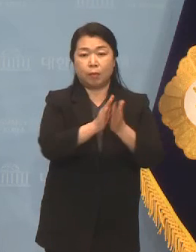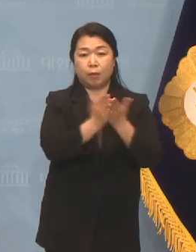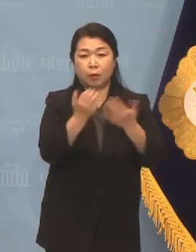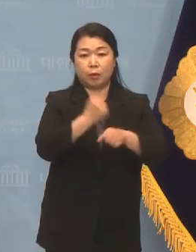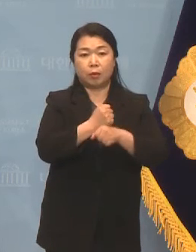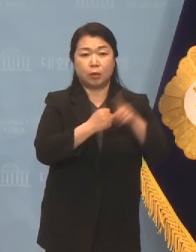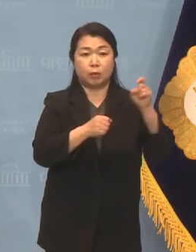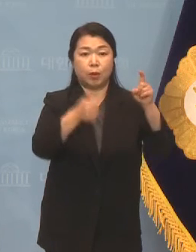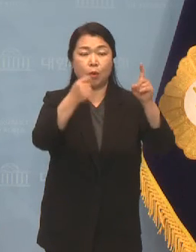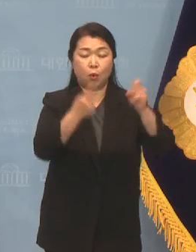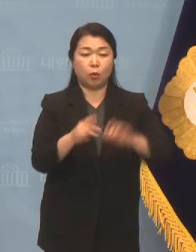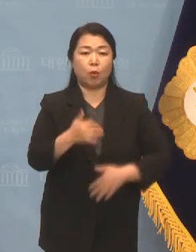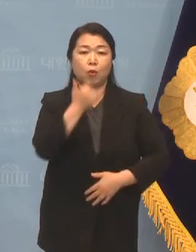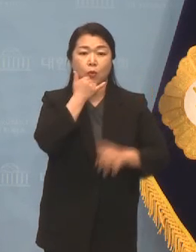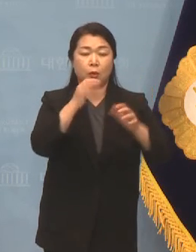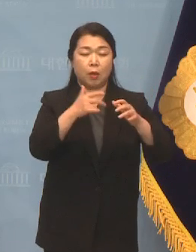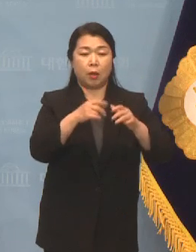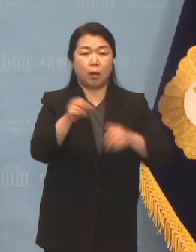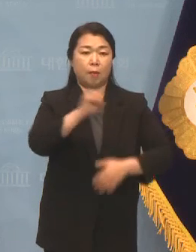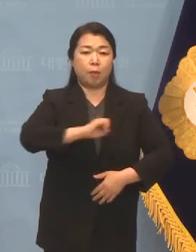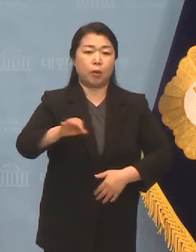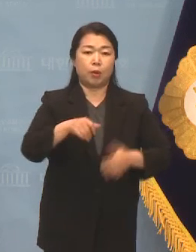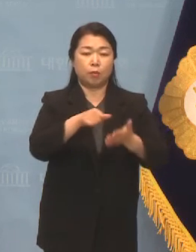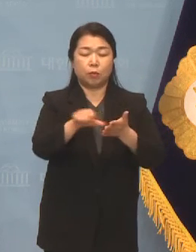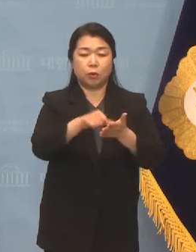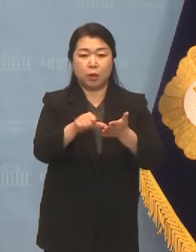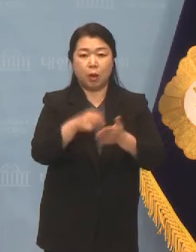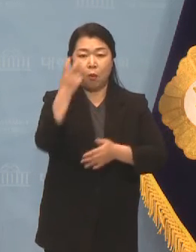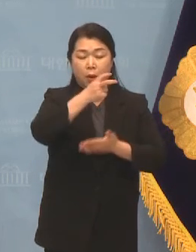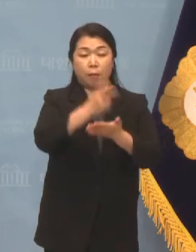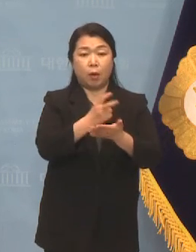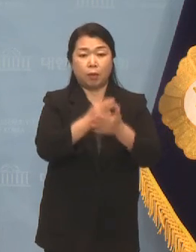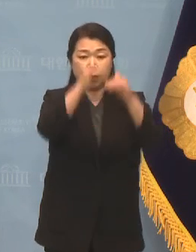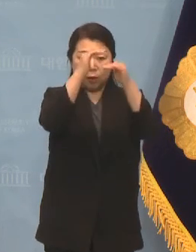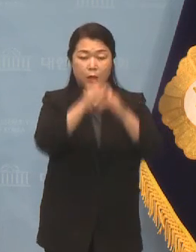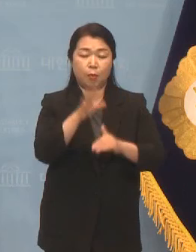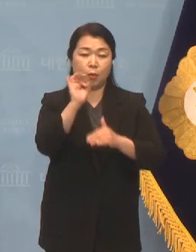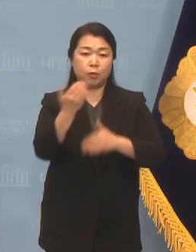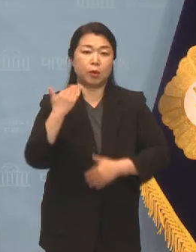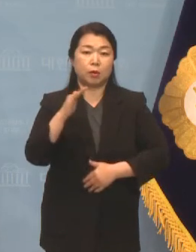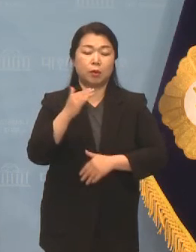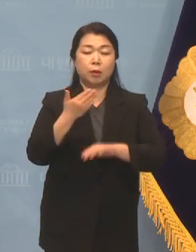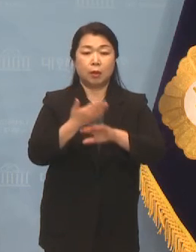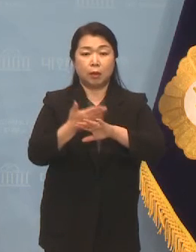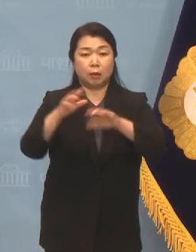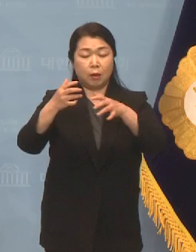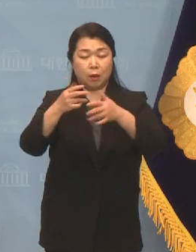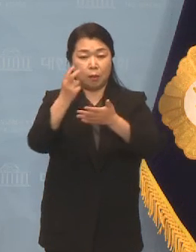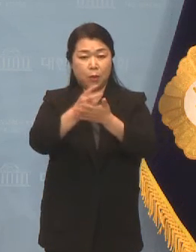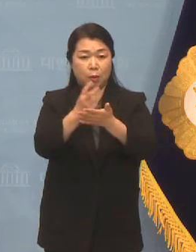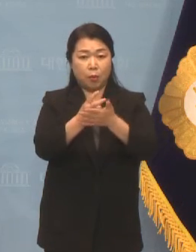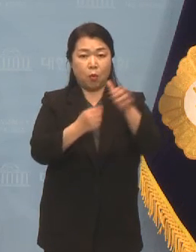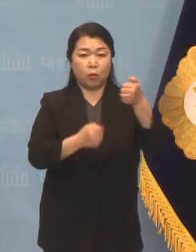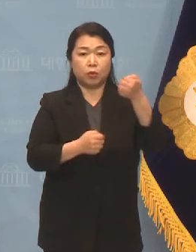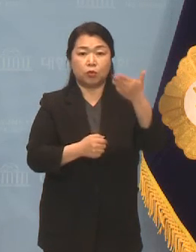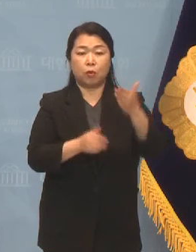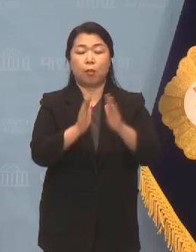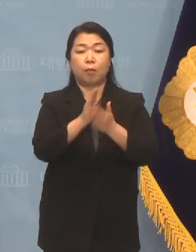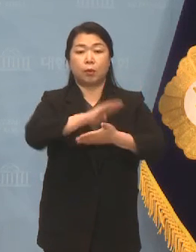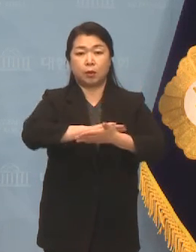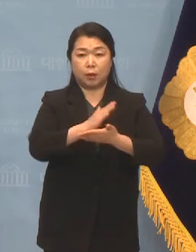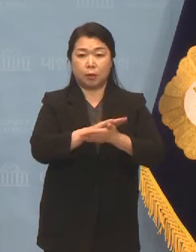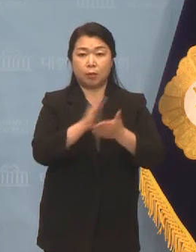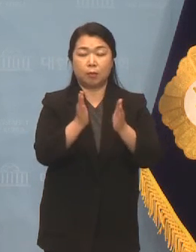그리고 독일의 폐기물 관리 입법렬을 살펴본 최신 외국 입법정보 제150부를 발간합니다.